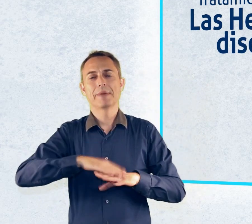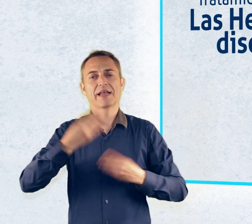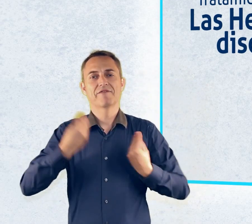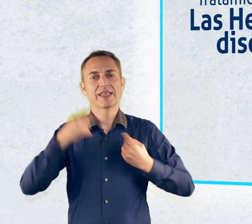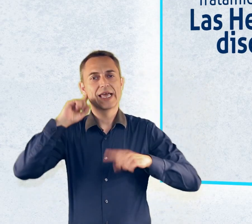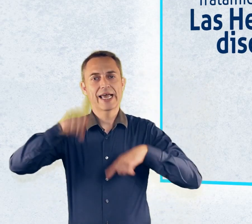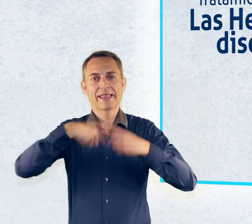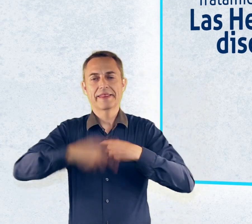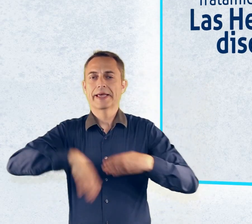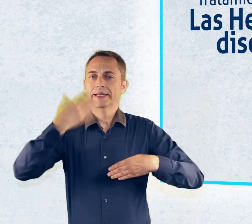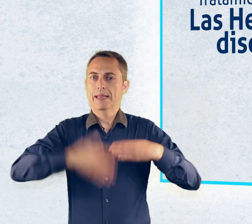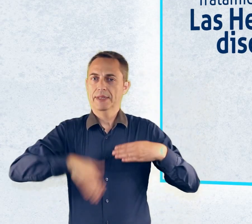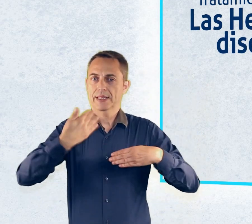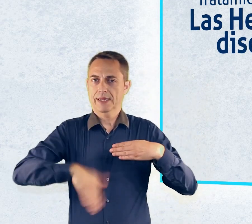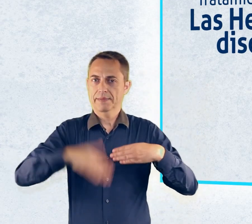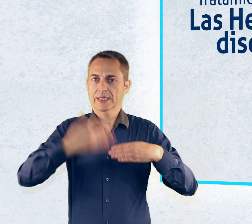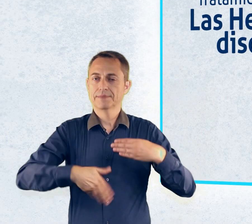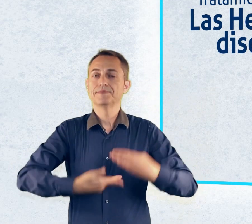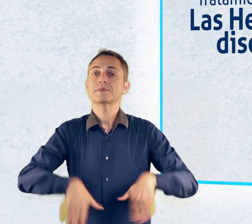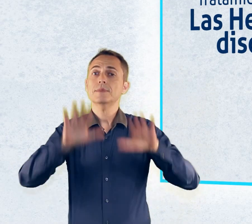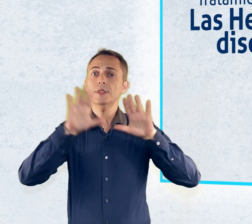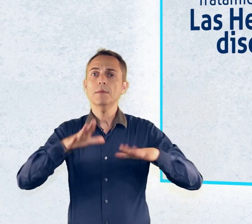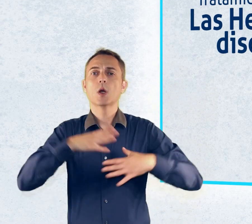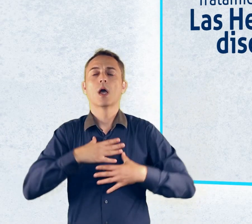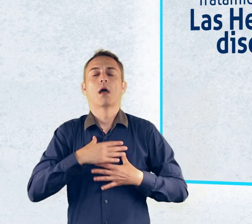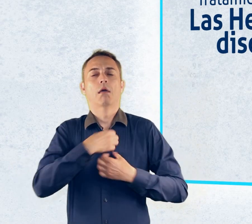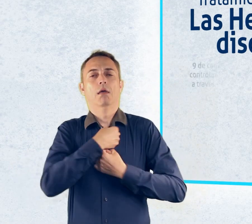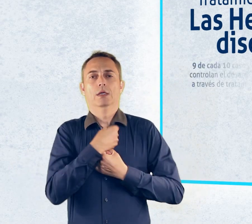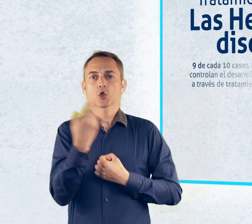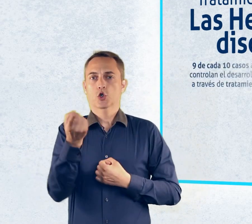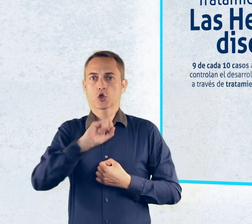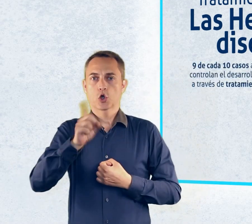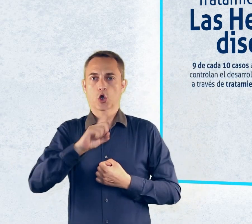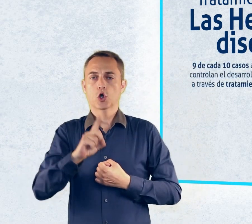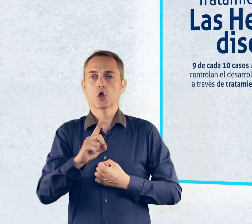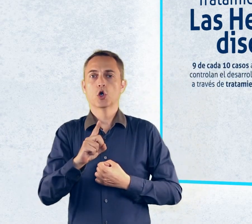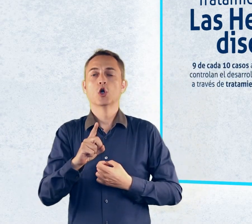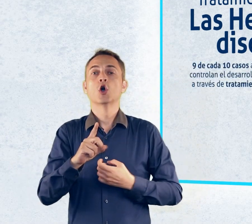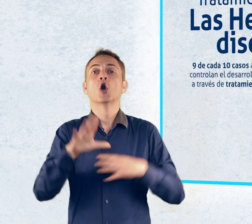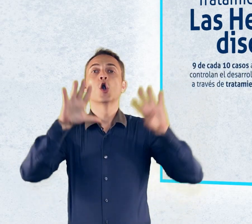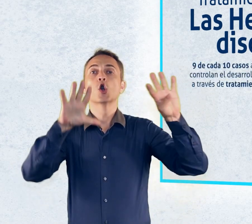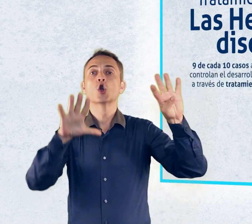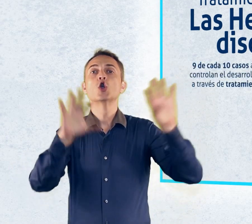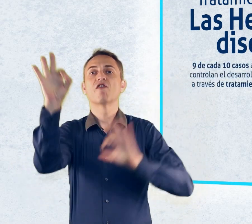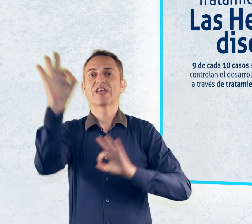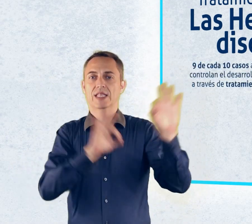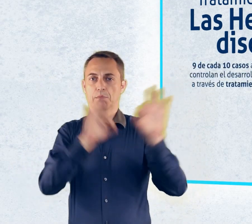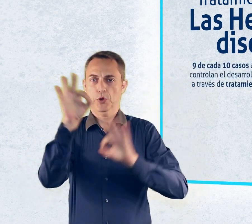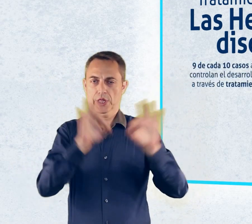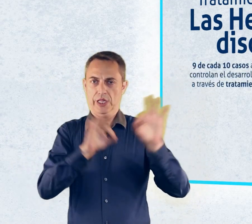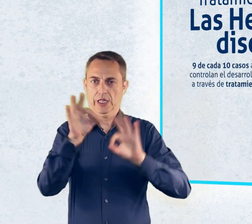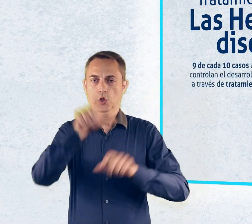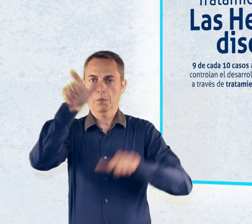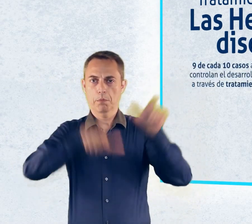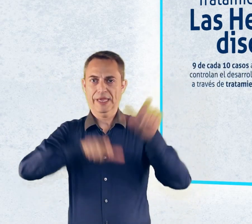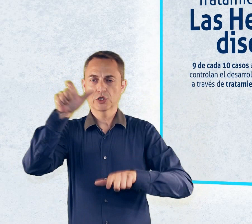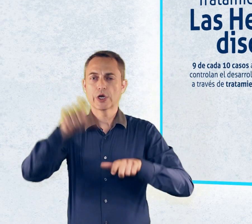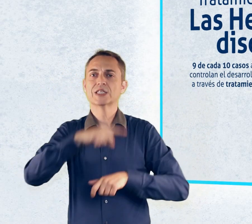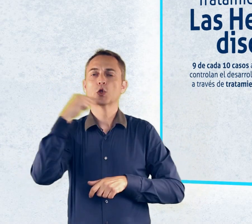Sin embargo, no debes agobiarte. En 9 de cada 10 casos, las personas alivian sus dolores y controlan el